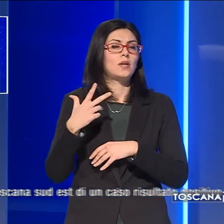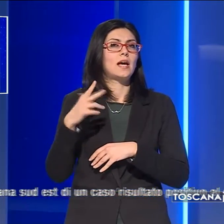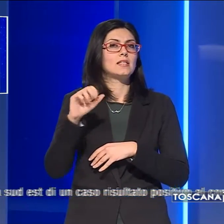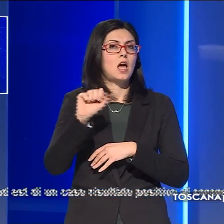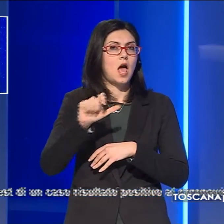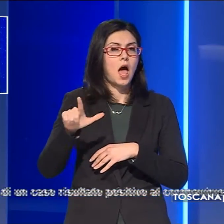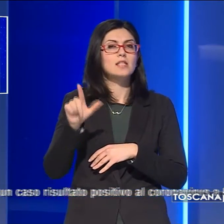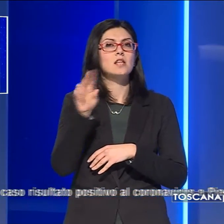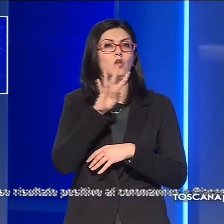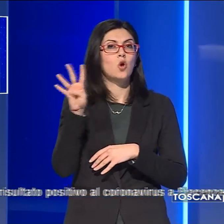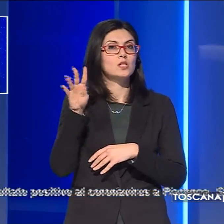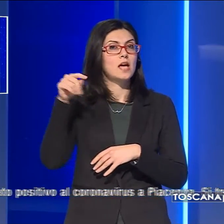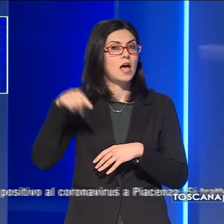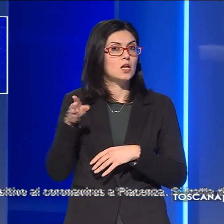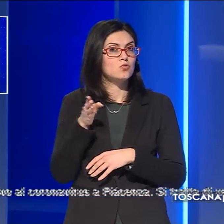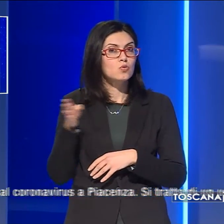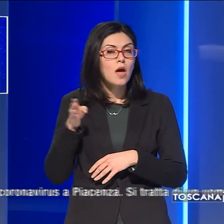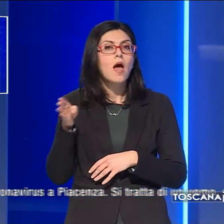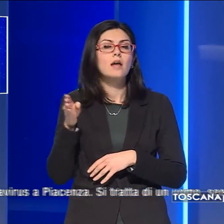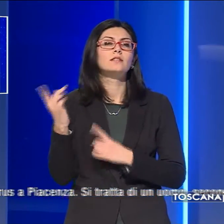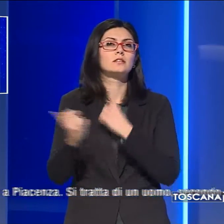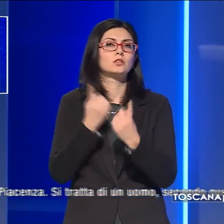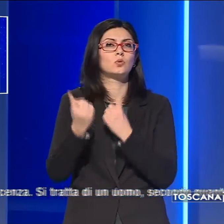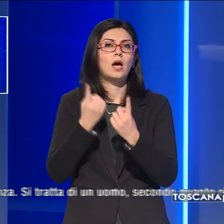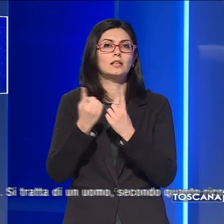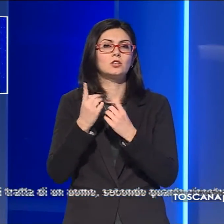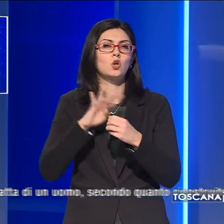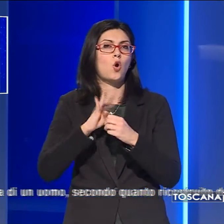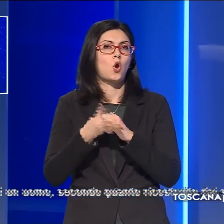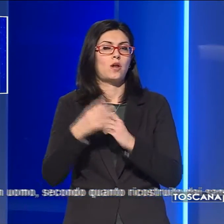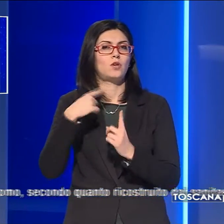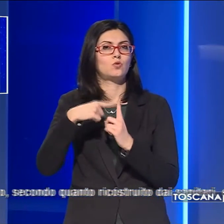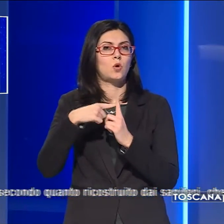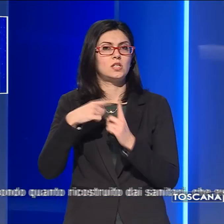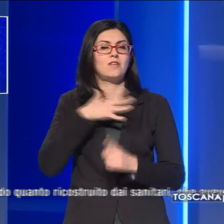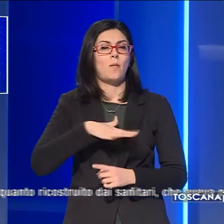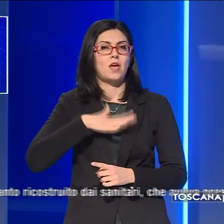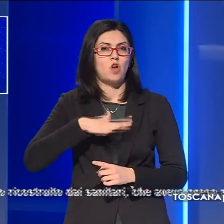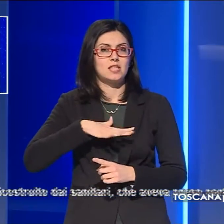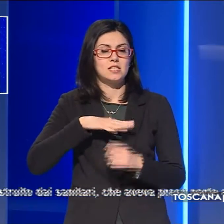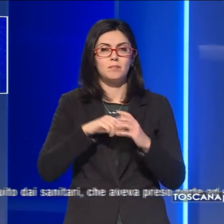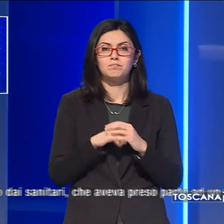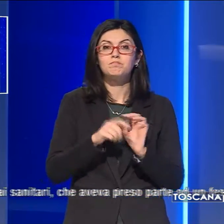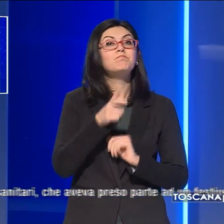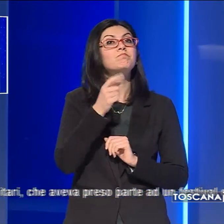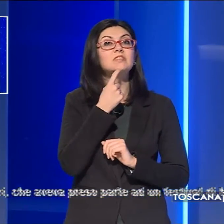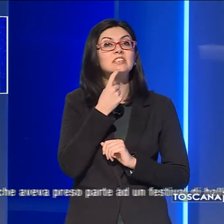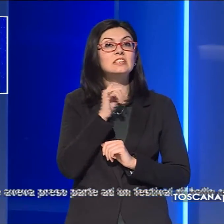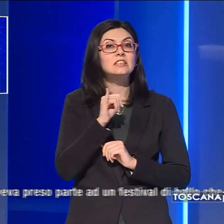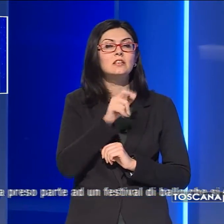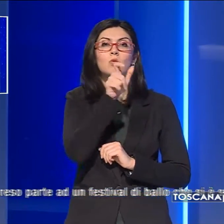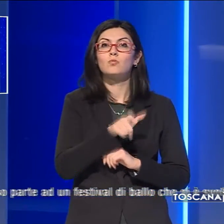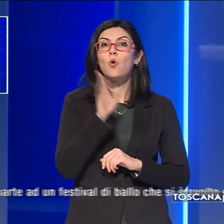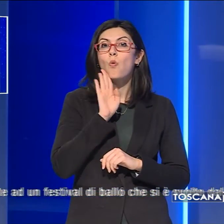Sud-Est di un caso risultato positivo al coronavirus a Piacenza. Si tratta di un uomo,